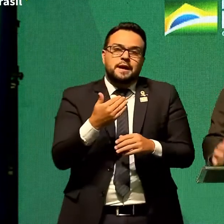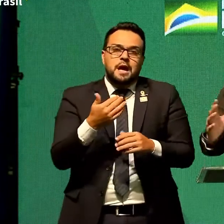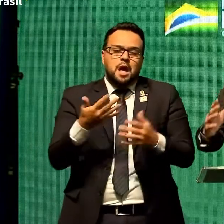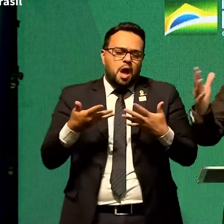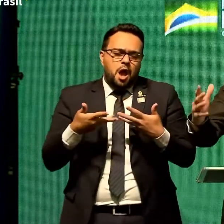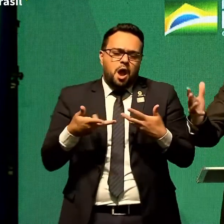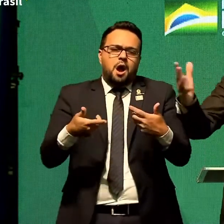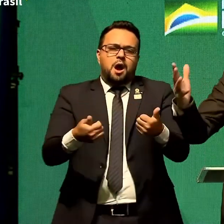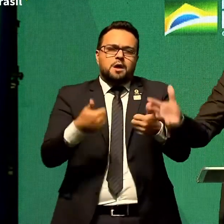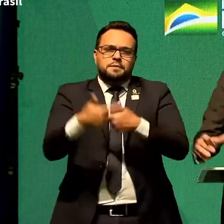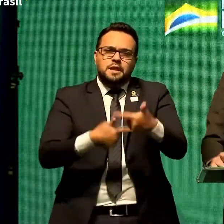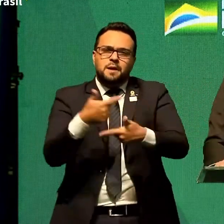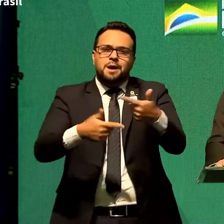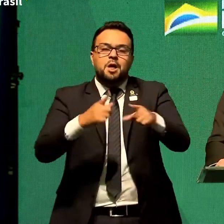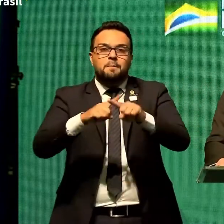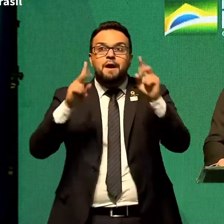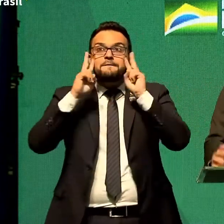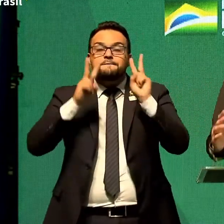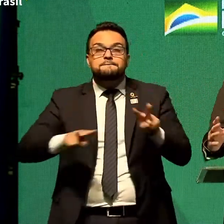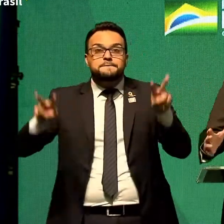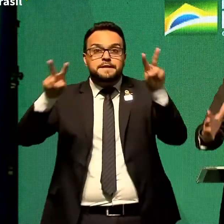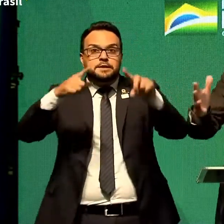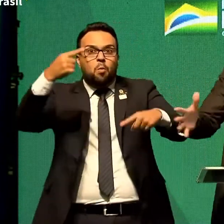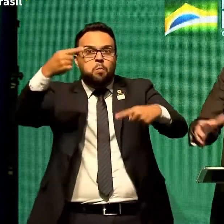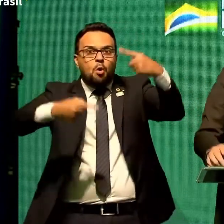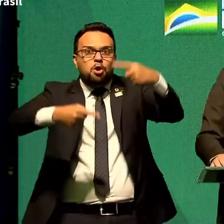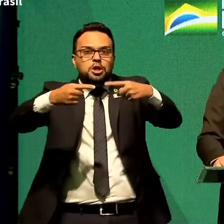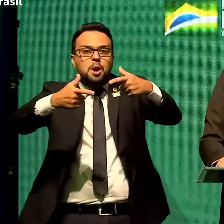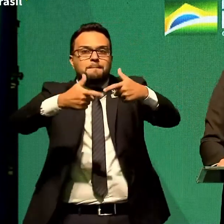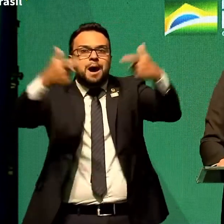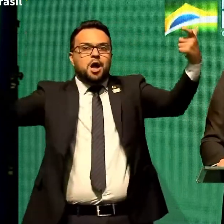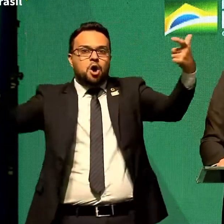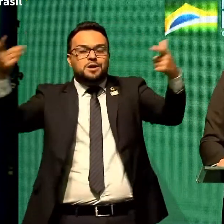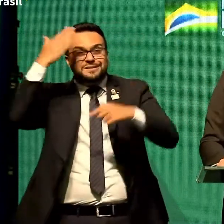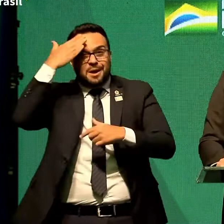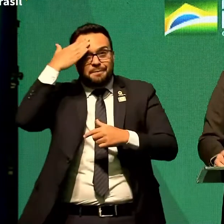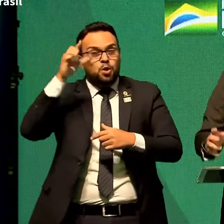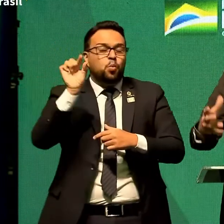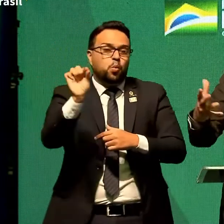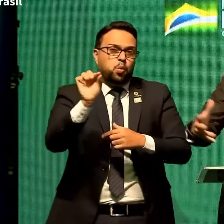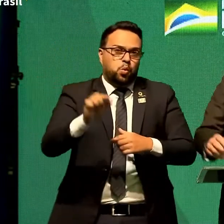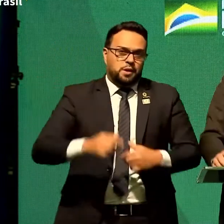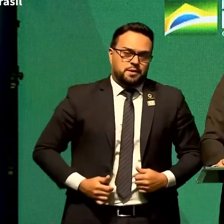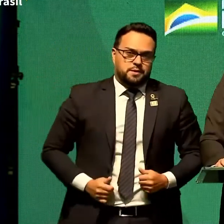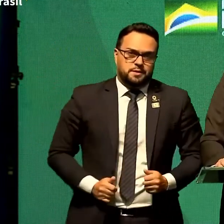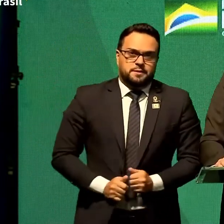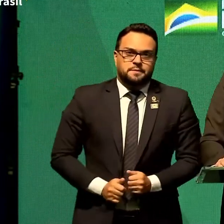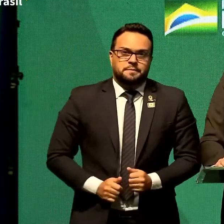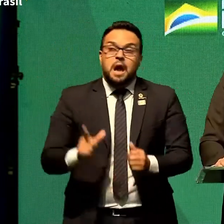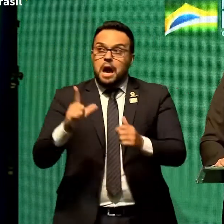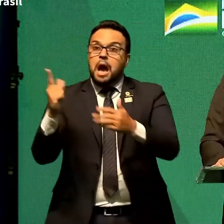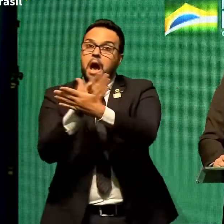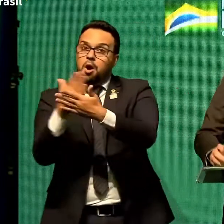ministério você tem que ter uma visão política maior saber do que está em jogo o que alguns fazem